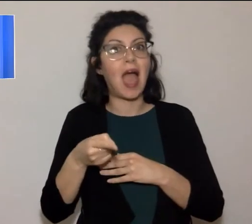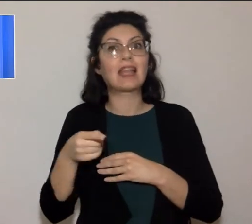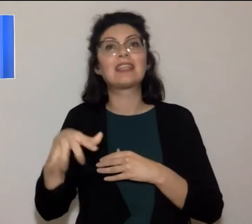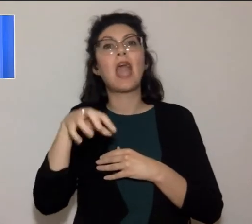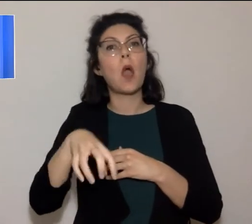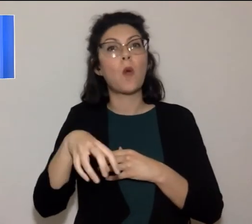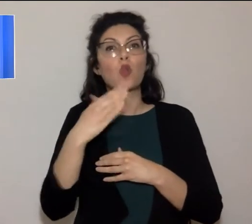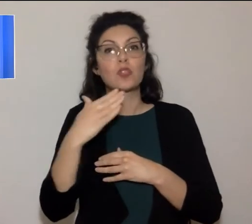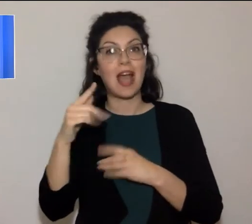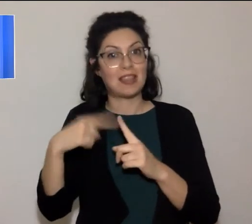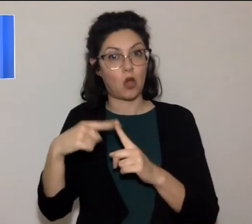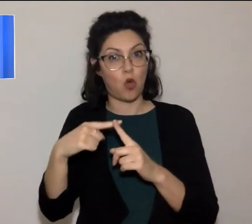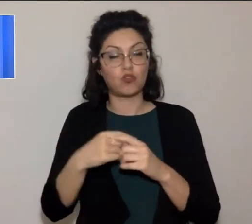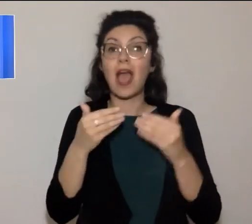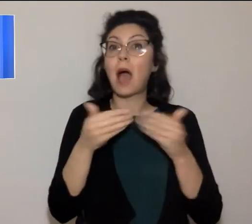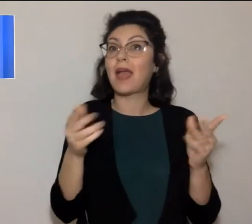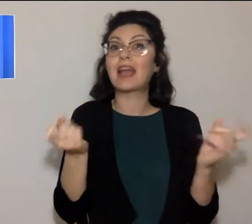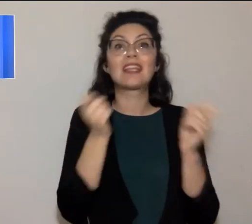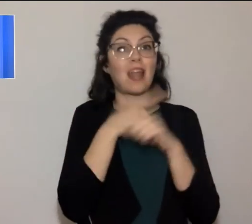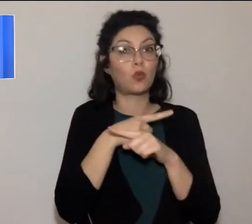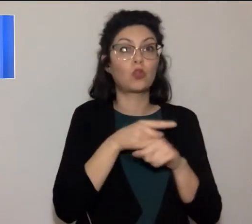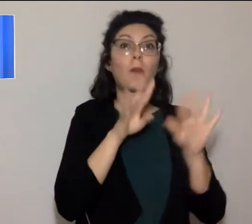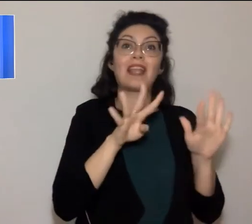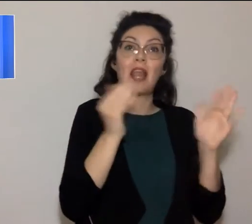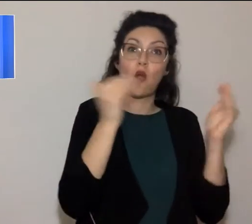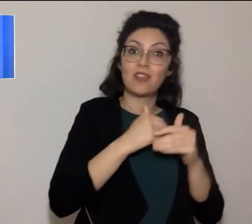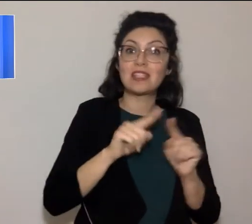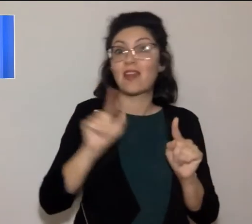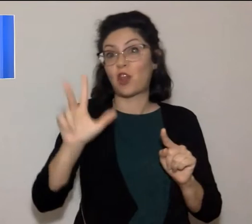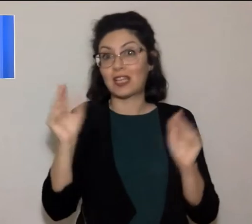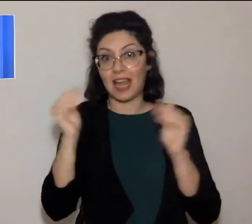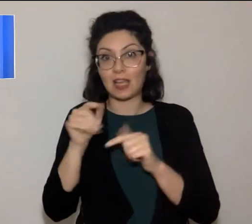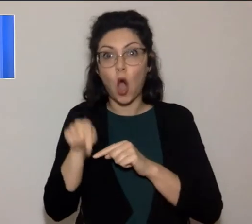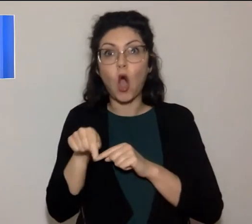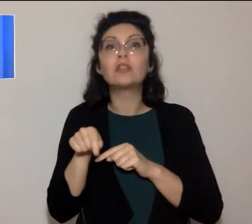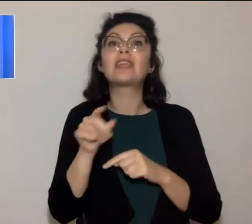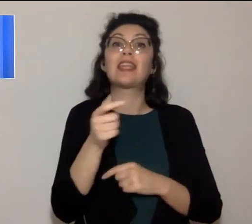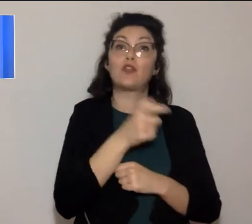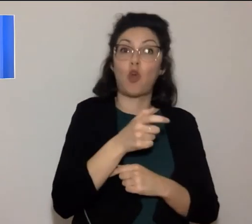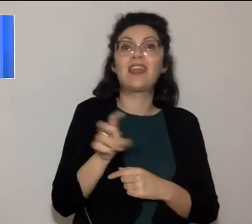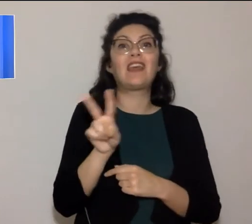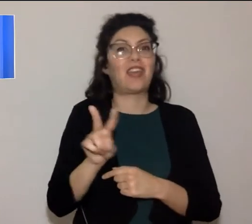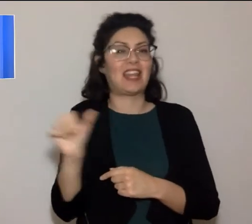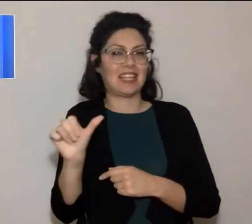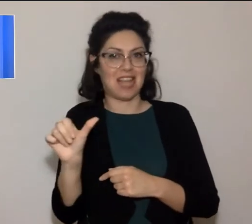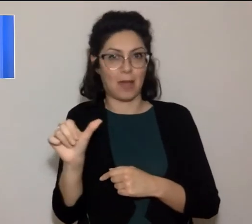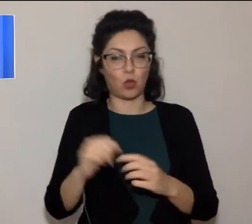Saranno aperti gratuitamente dalle 21 alle 3 nelle serate di giovedì, venerdì e sabato.